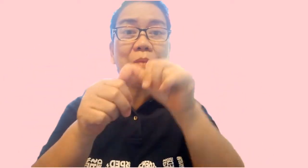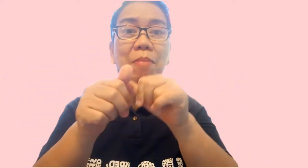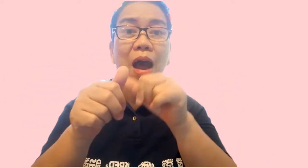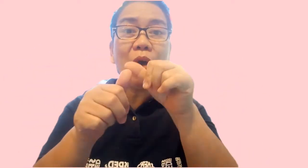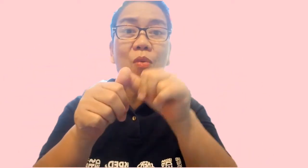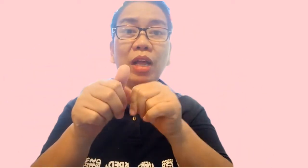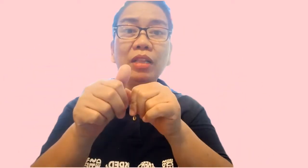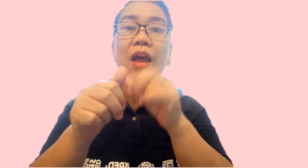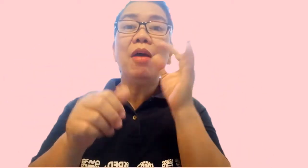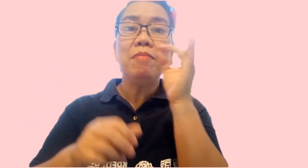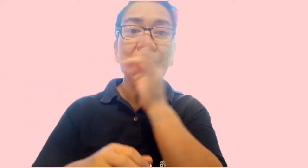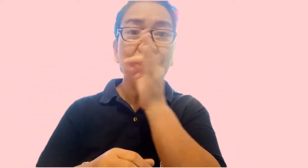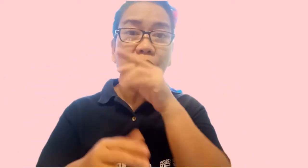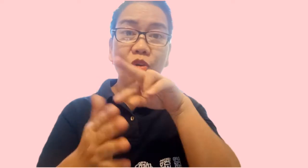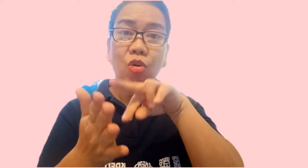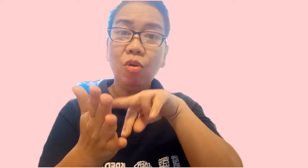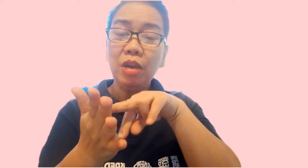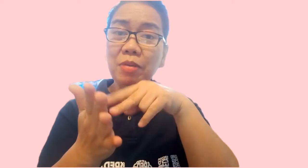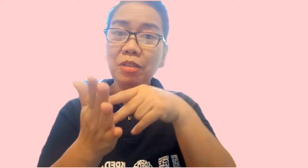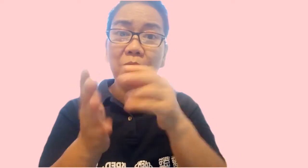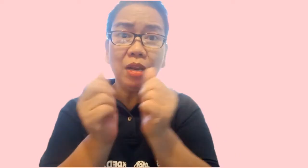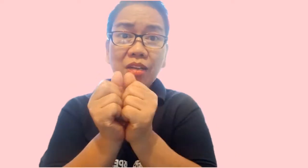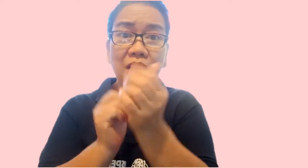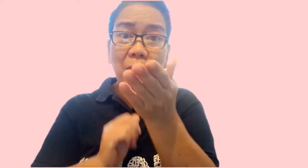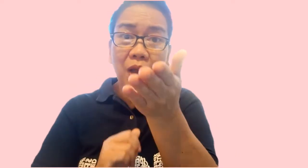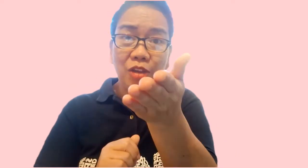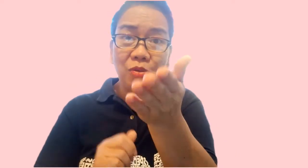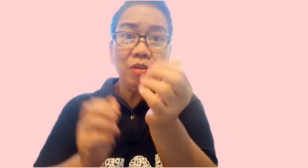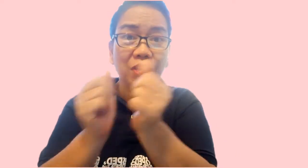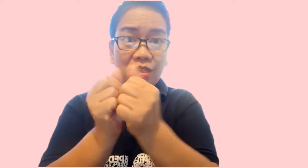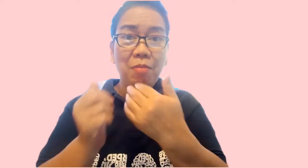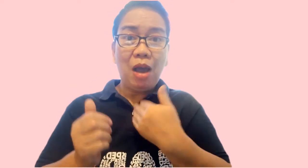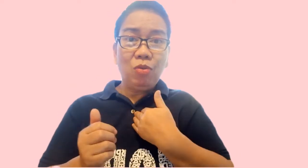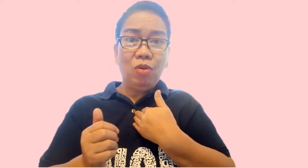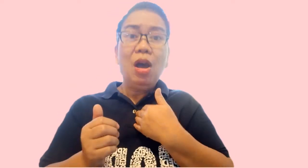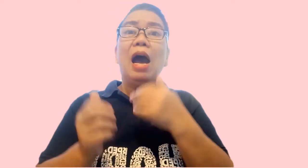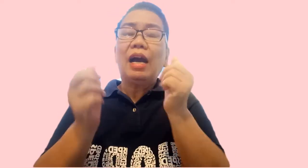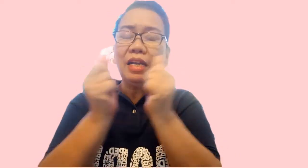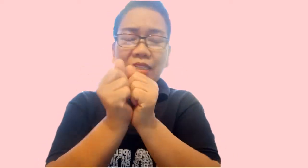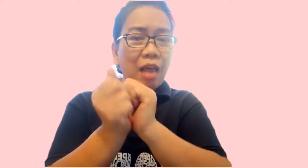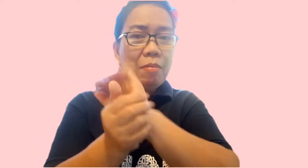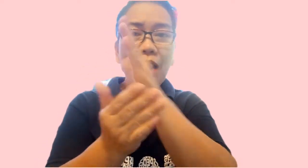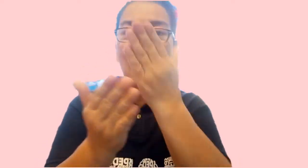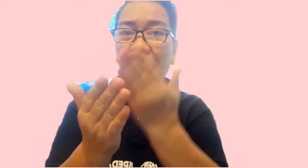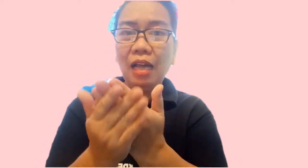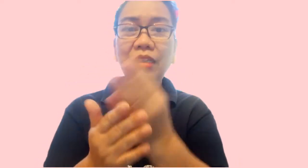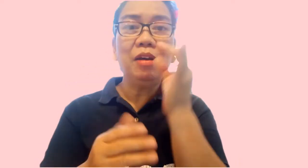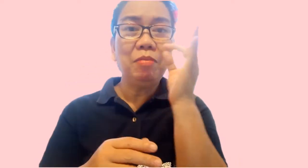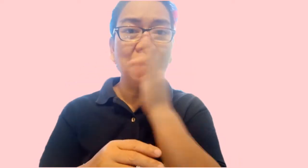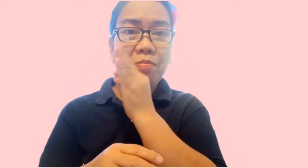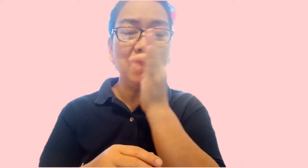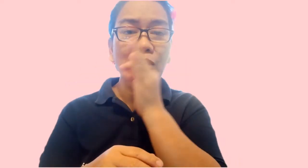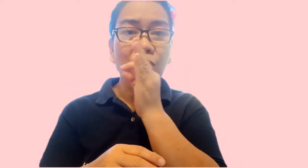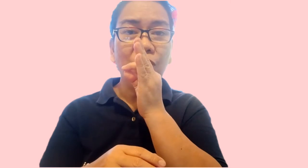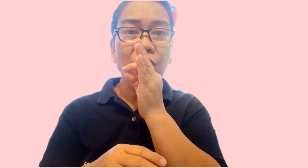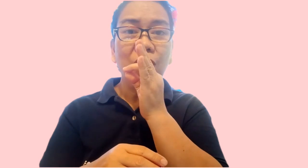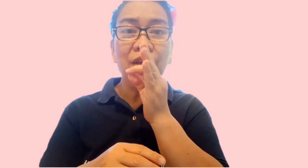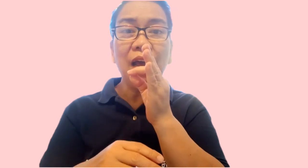bawat Pilipino. Ibig sabihin, kasama kayo, kasama ko, kasama lahat ng Pilipino na